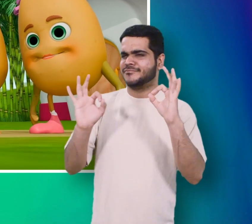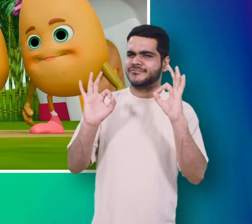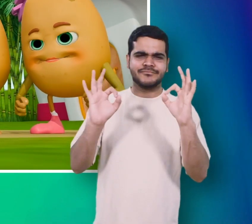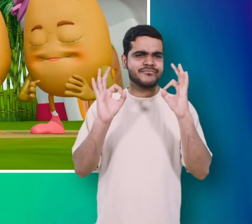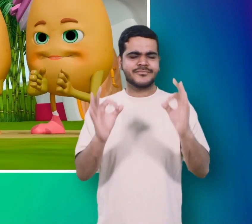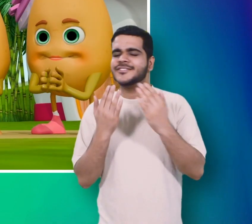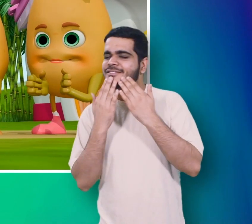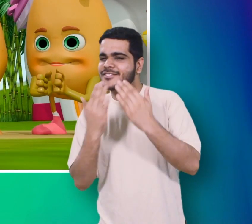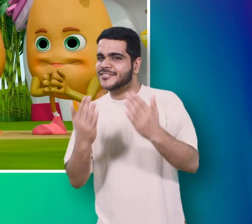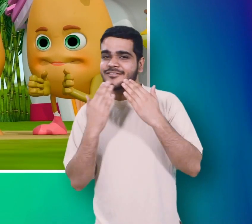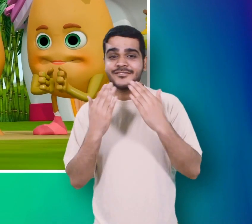पेहना